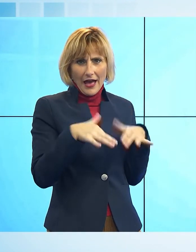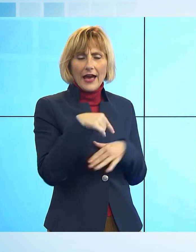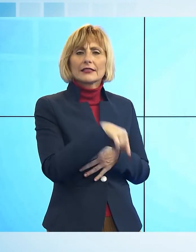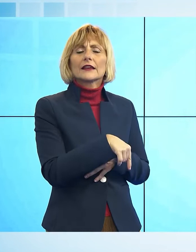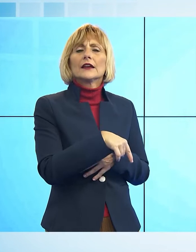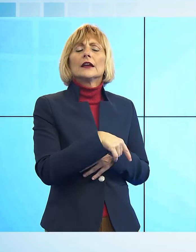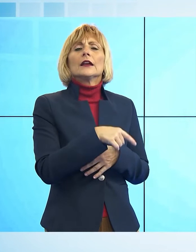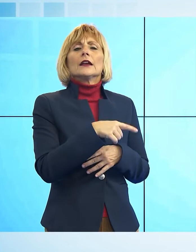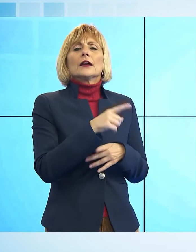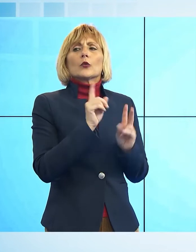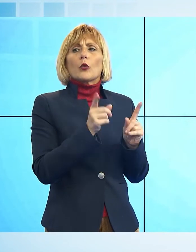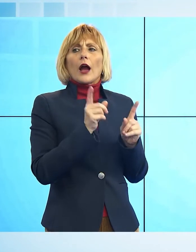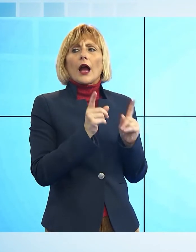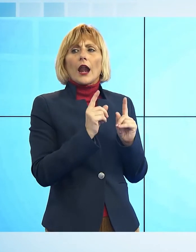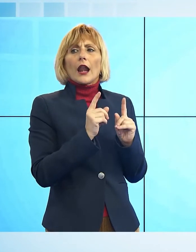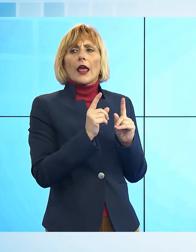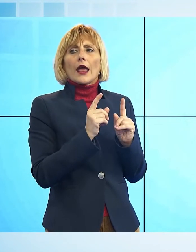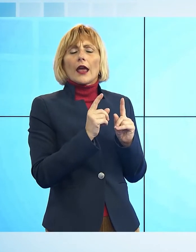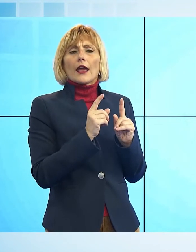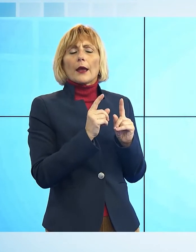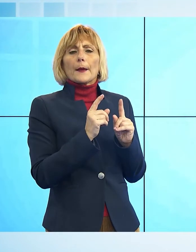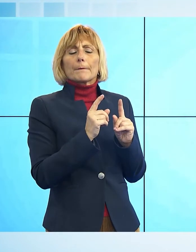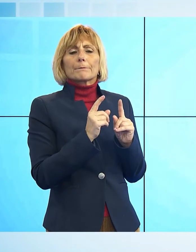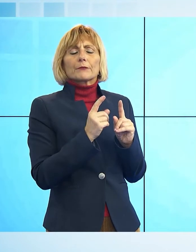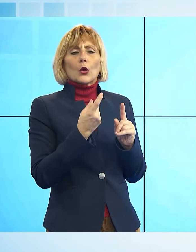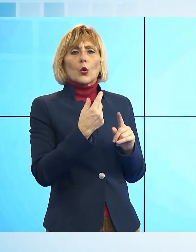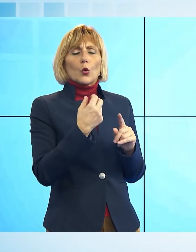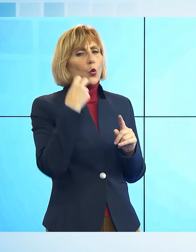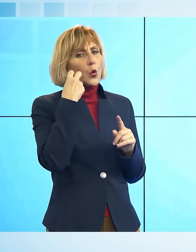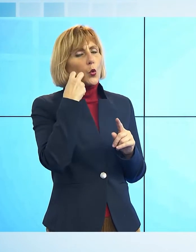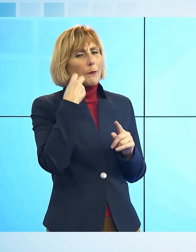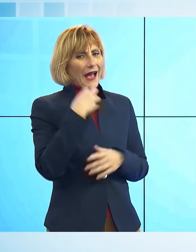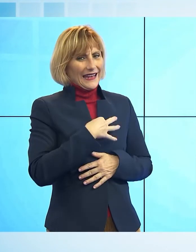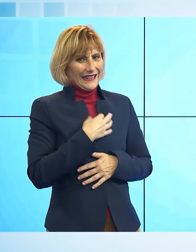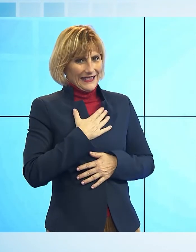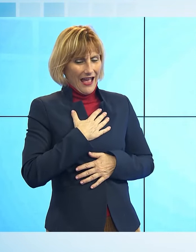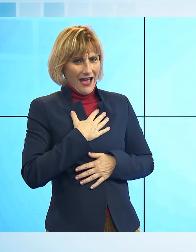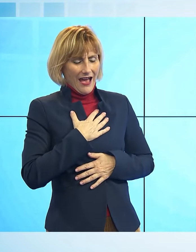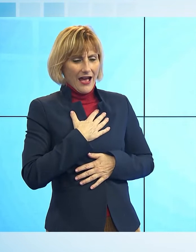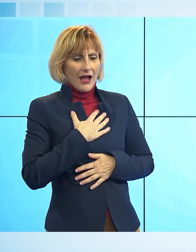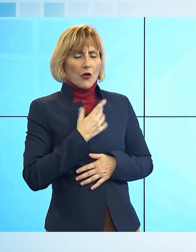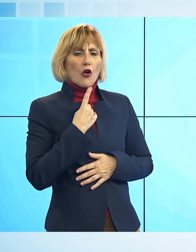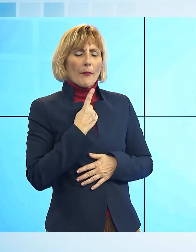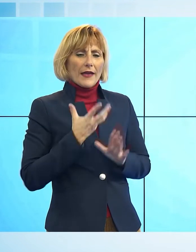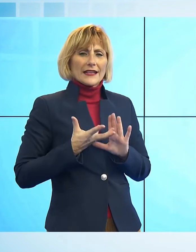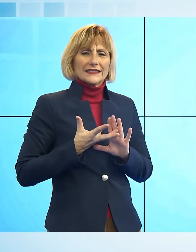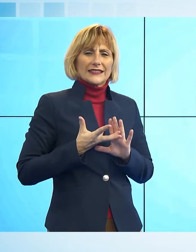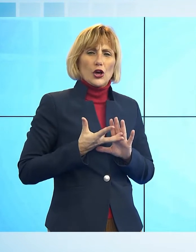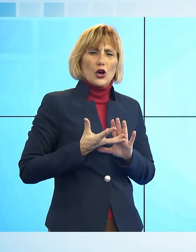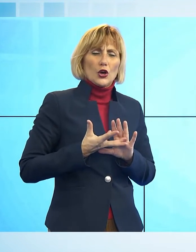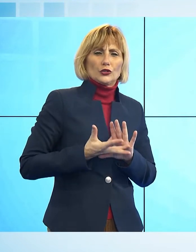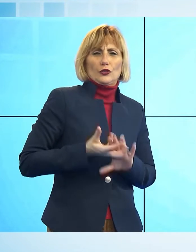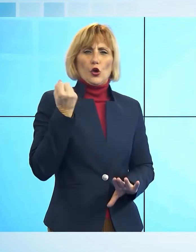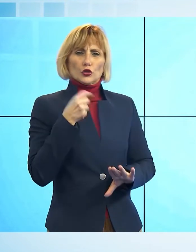'umanità che viene in qualche modo sottratta all'uomo. Quindi